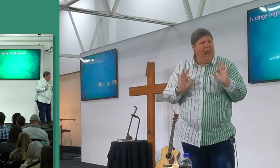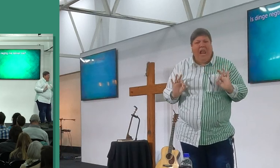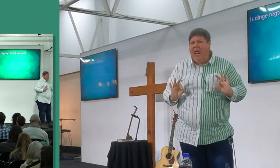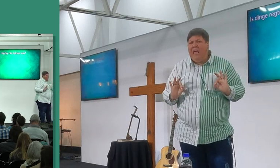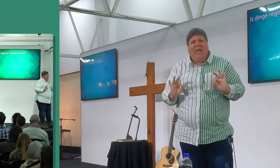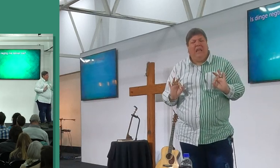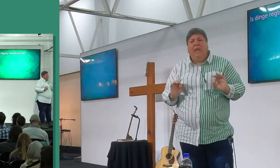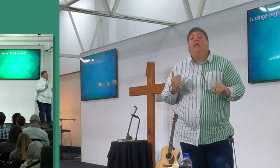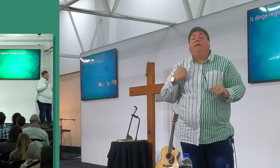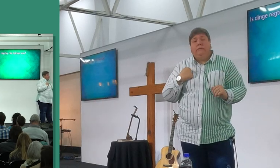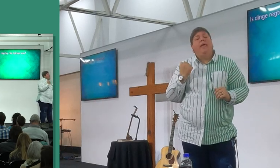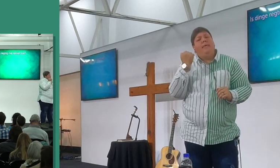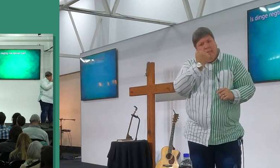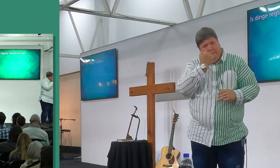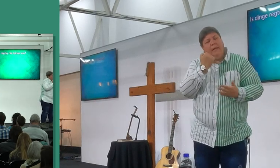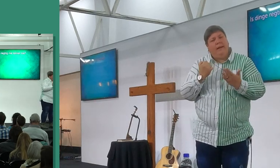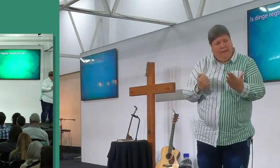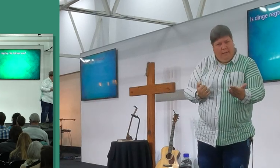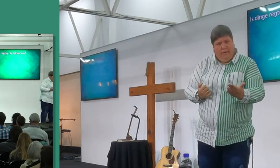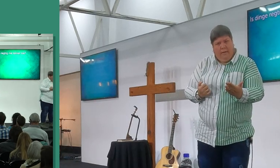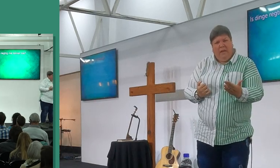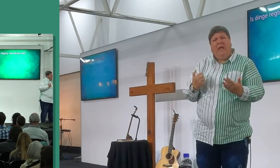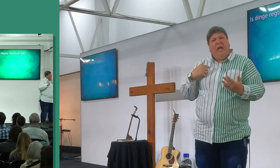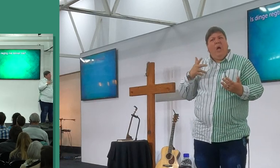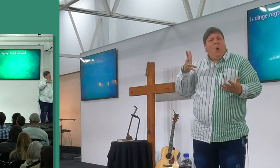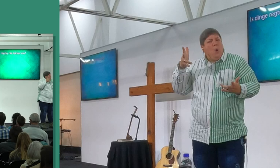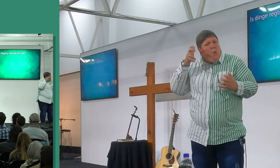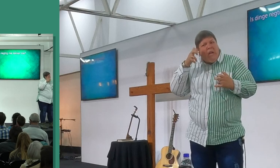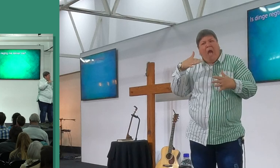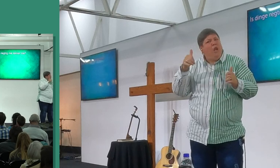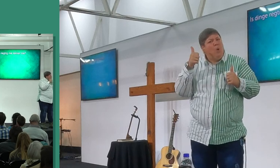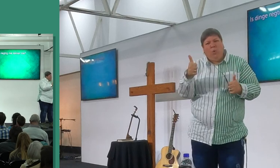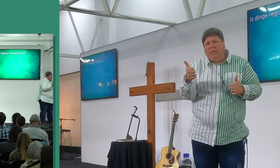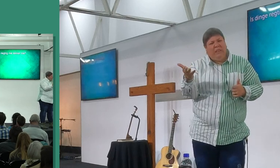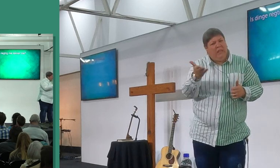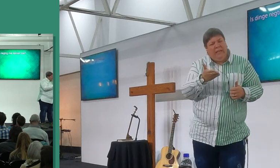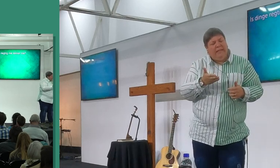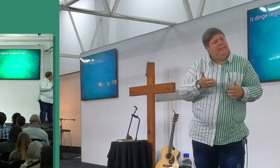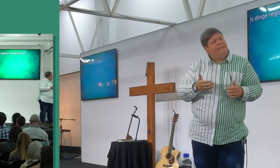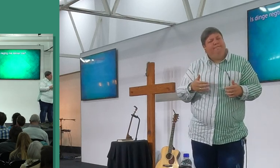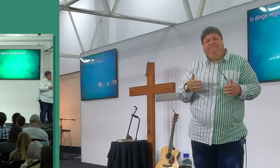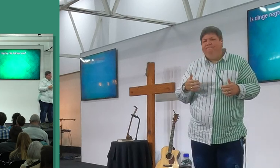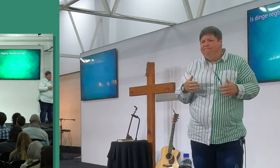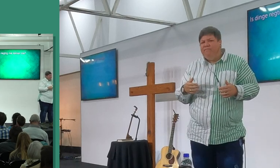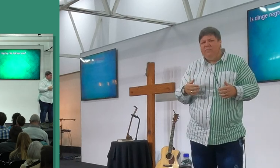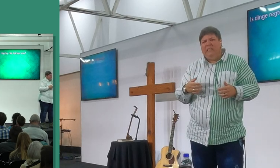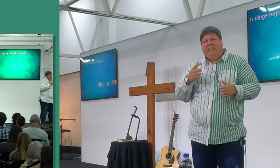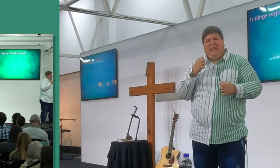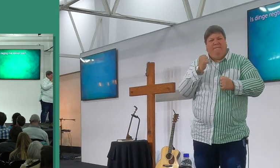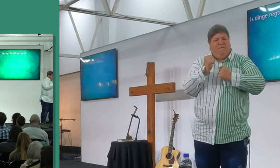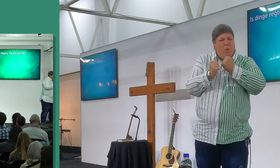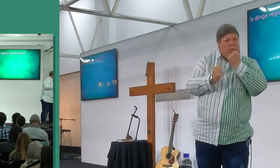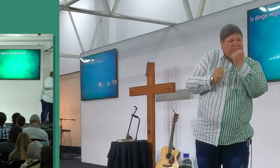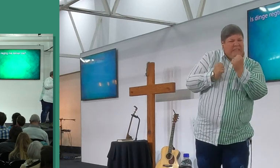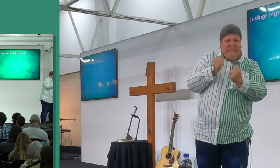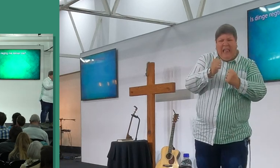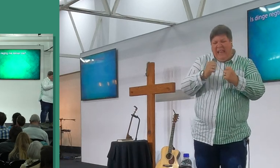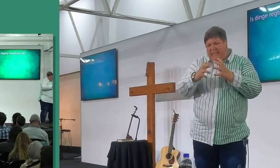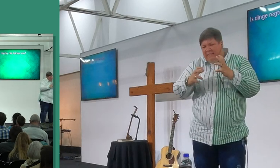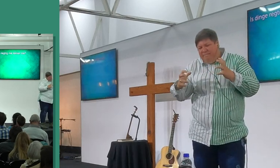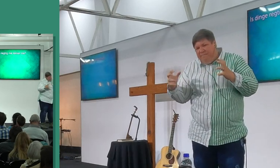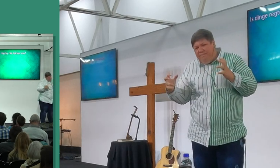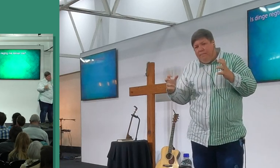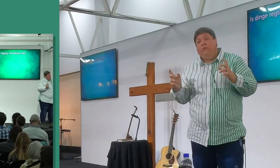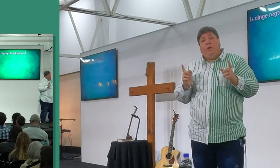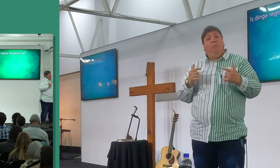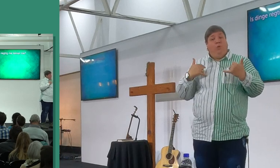jammer, is eerlijk jammer, dis nie vir my lekker, as ek hoor, het gaan nie goed met jou nie, dis nie vir my lekker om te hoor, jy worstel dier paar goeders nie, en dis ook om